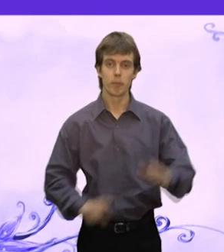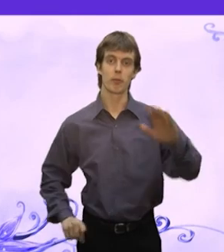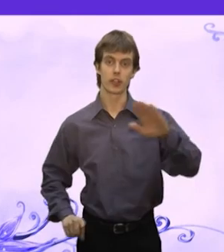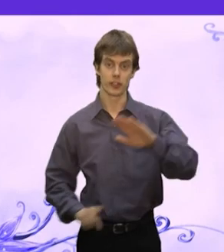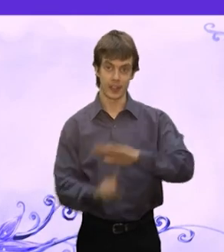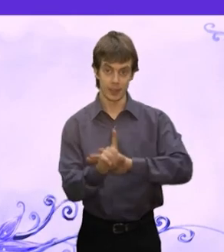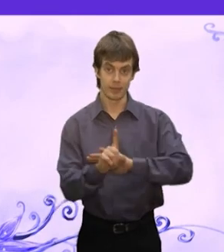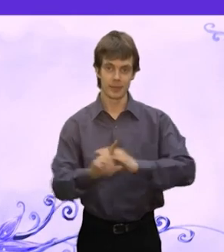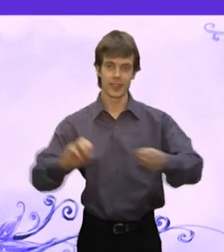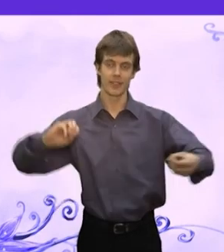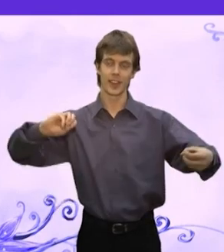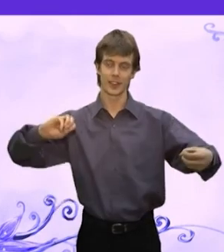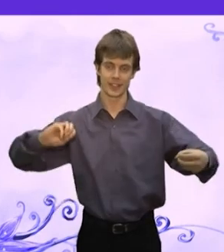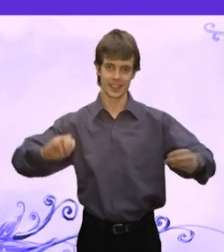Вражда Пошла